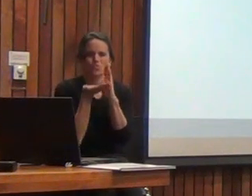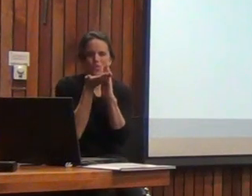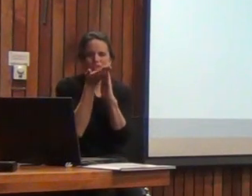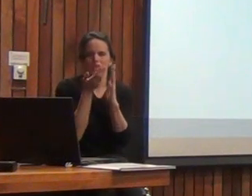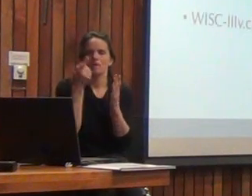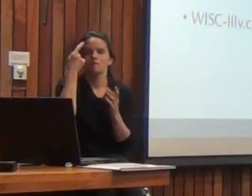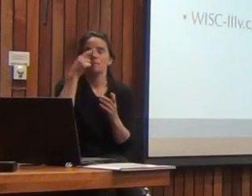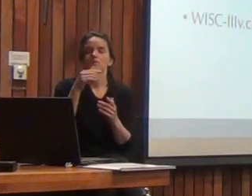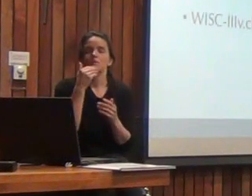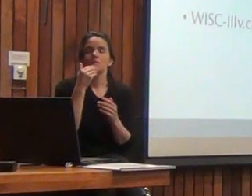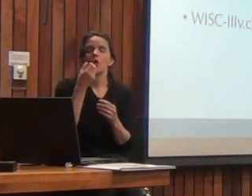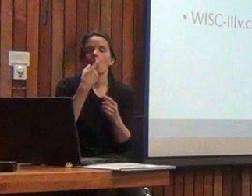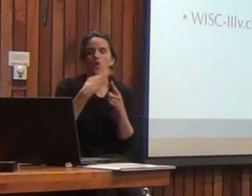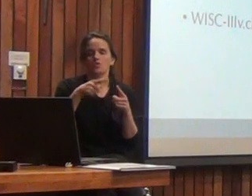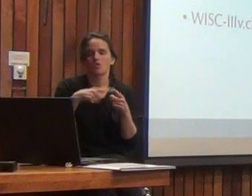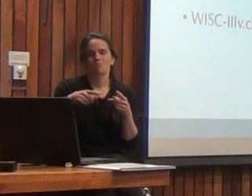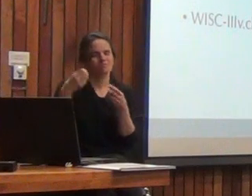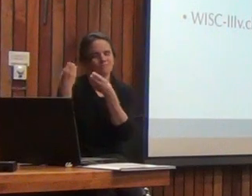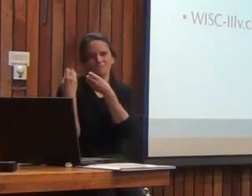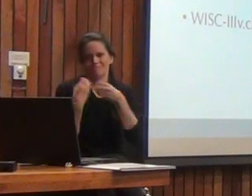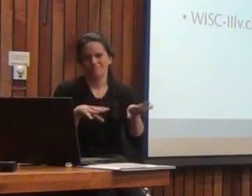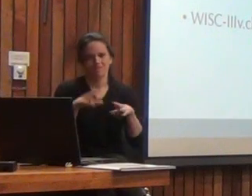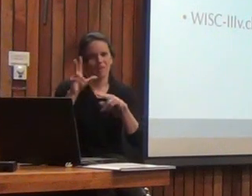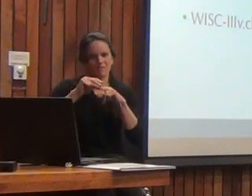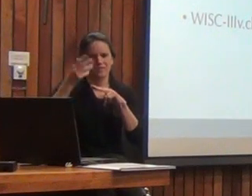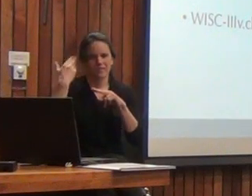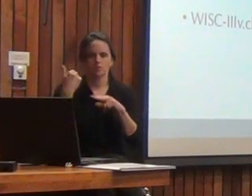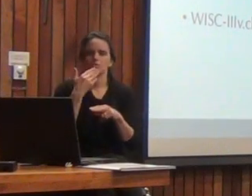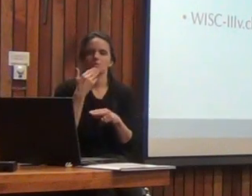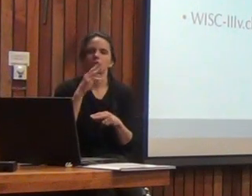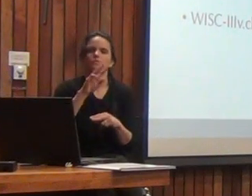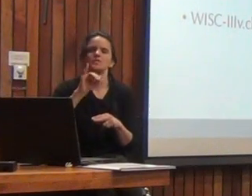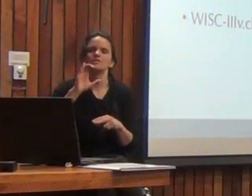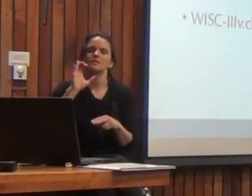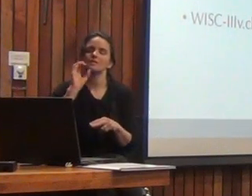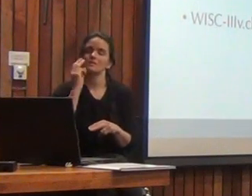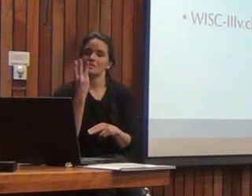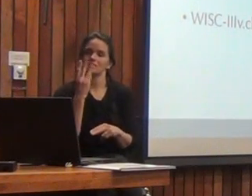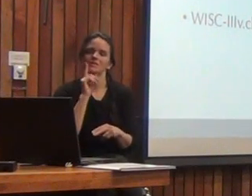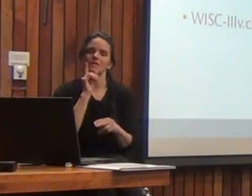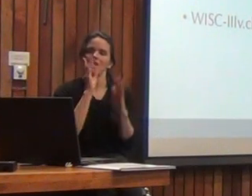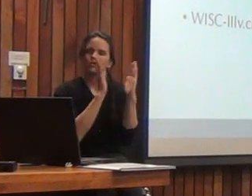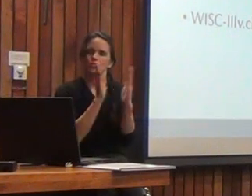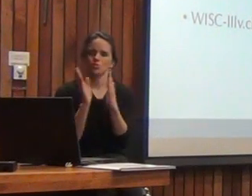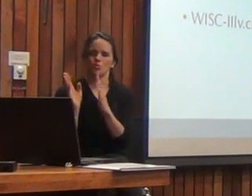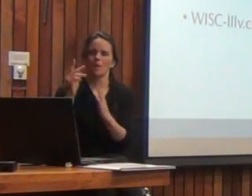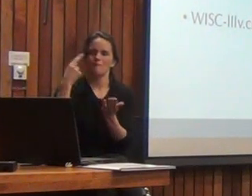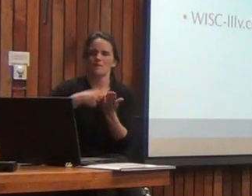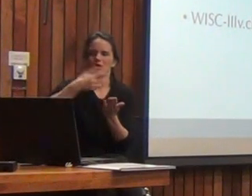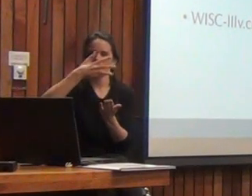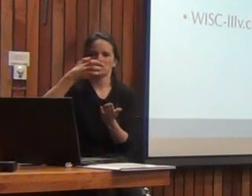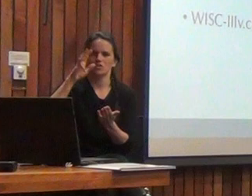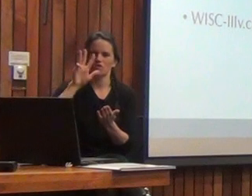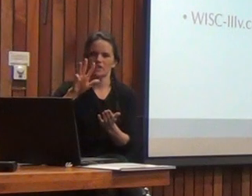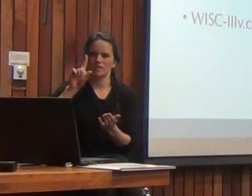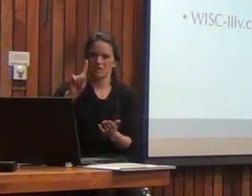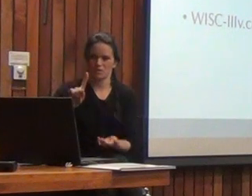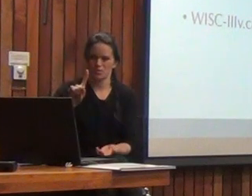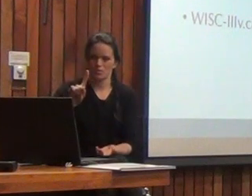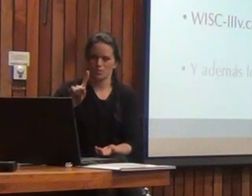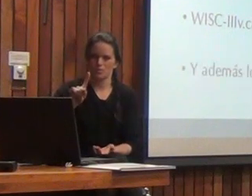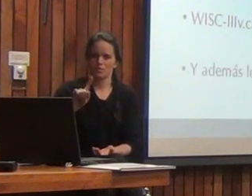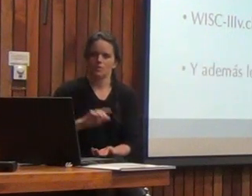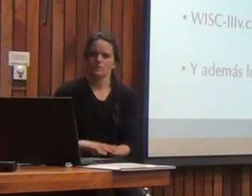están definitivamente obsoletos, el WIS-3 tiene una estructura de 1991 y